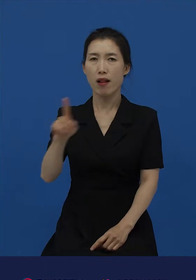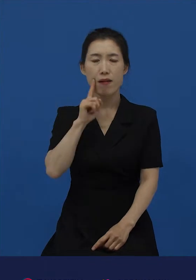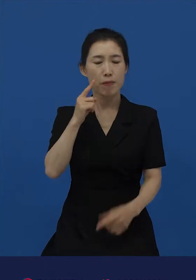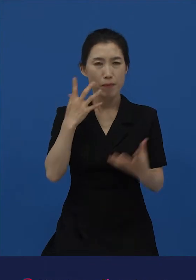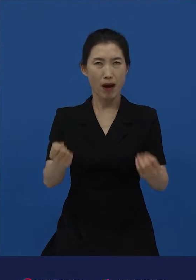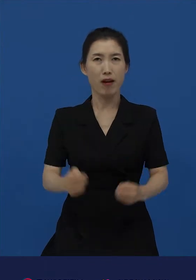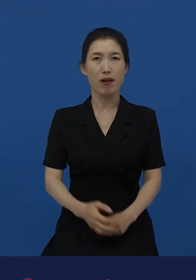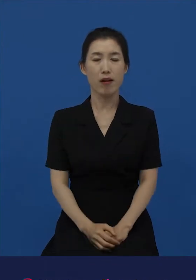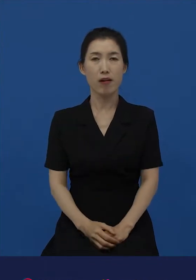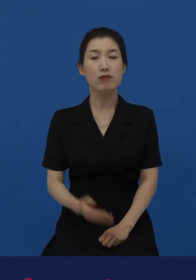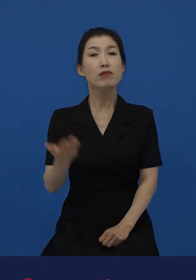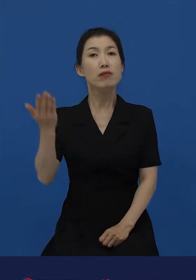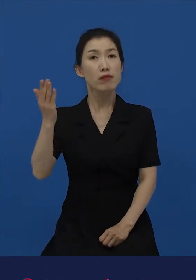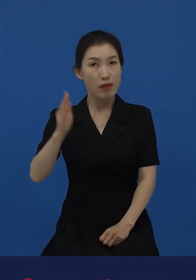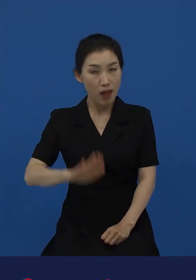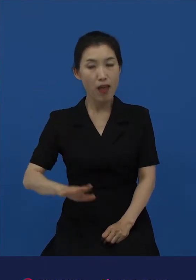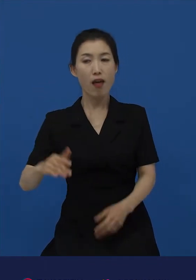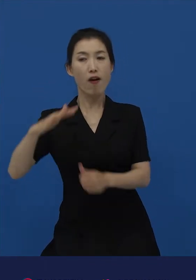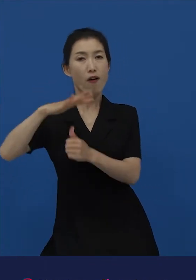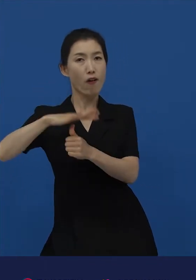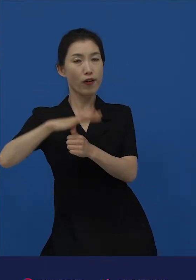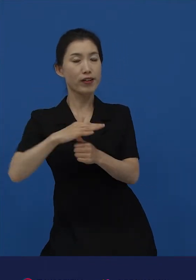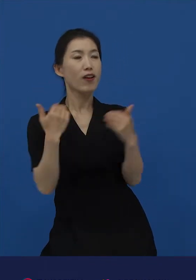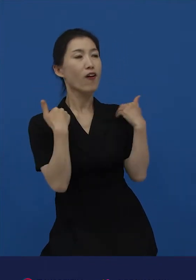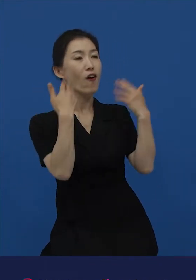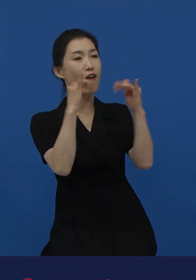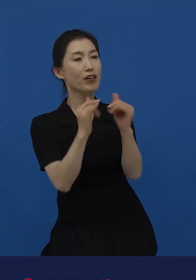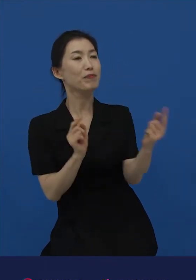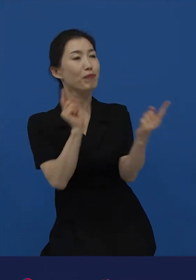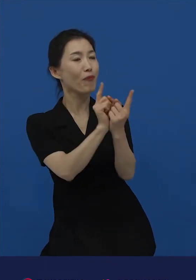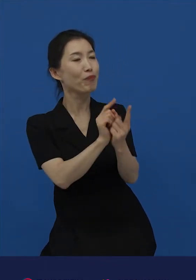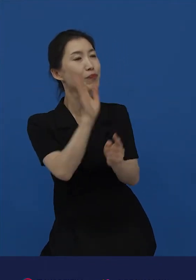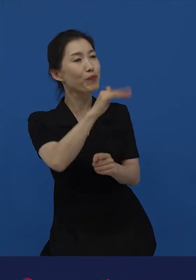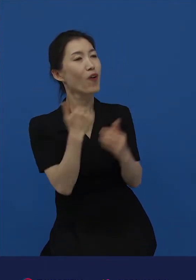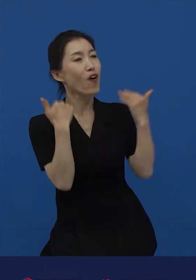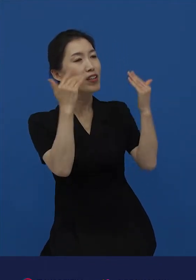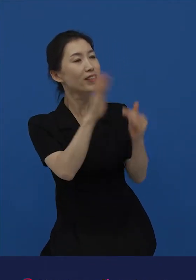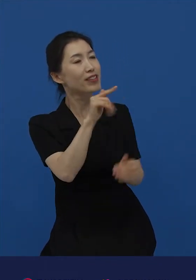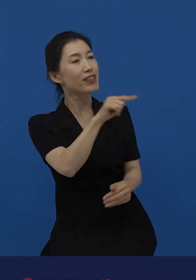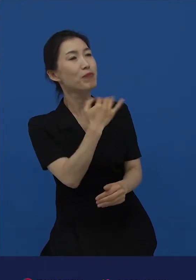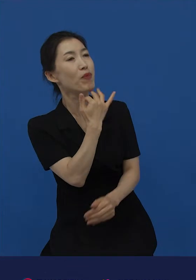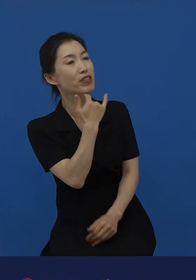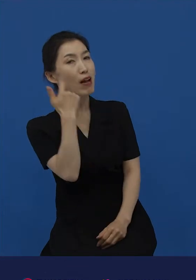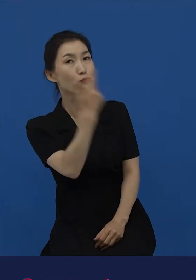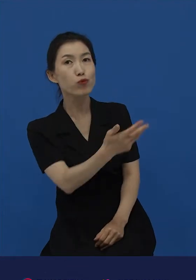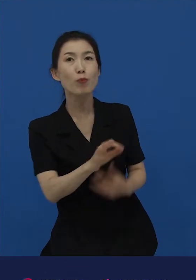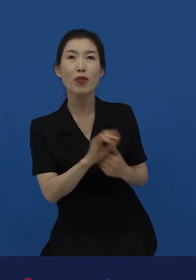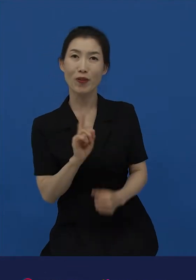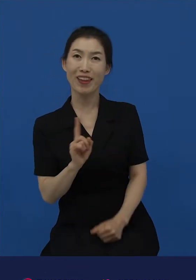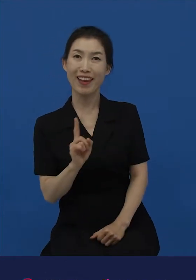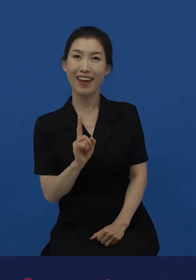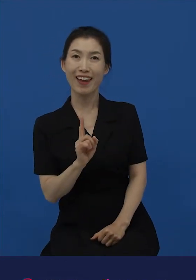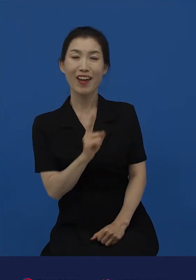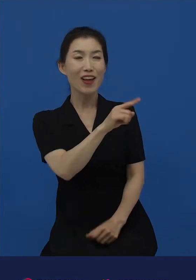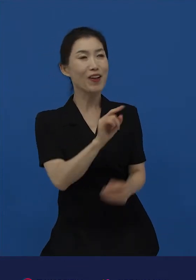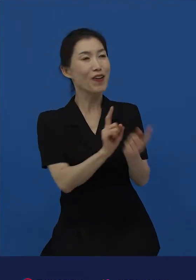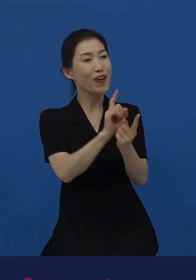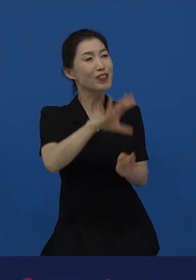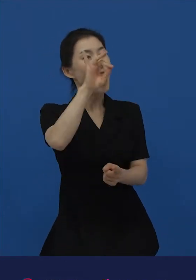그런데 만약 아이가 어른을 처음 만나서 몇 살인지부터 묻는다면 그리고 초면의 어른에게 바로